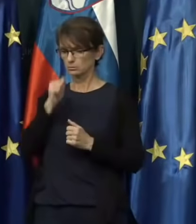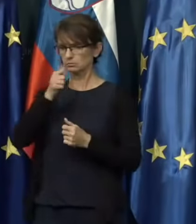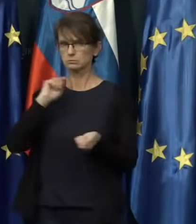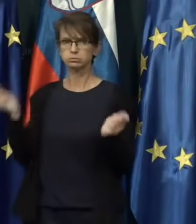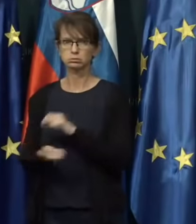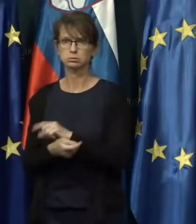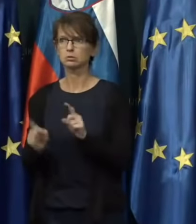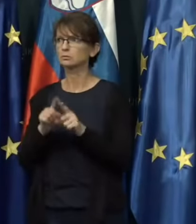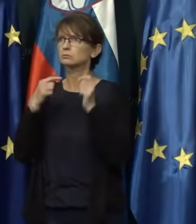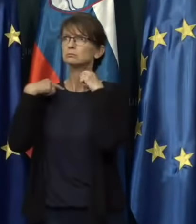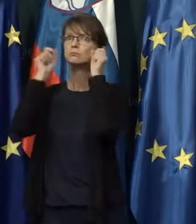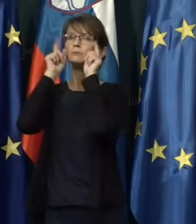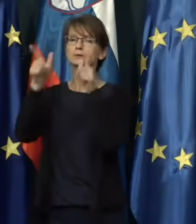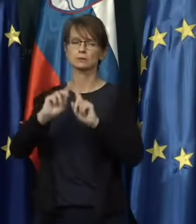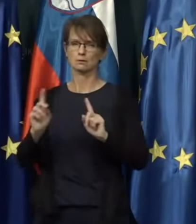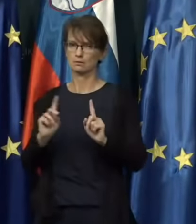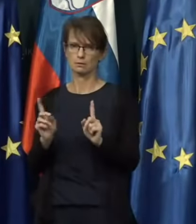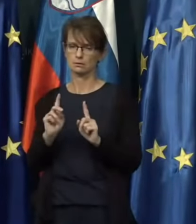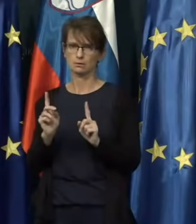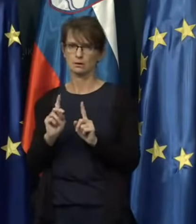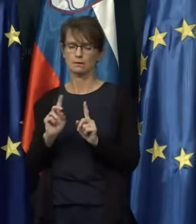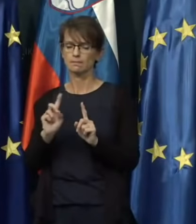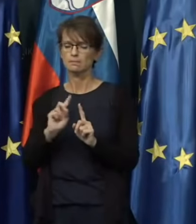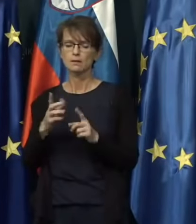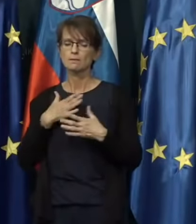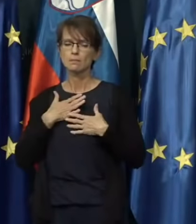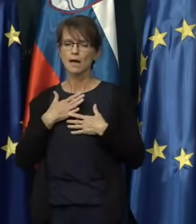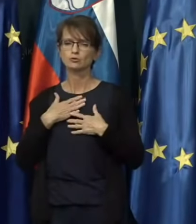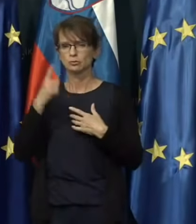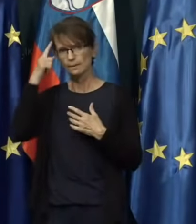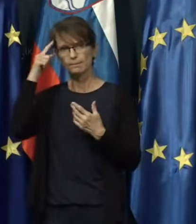da bi nekoga presenetli. To tudi ni naš namen.